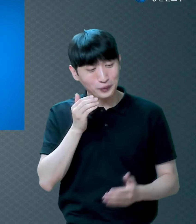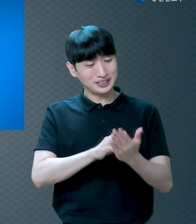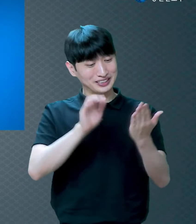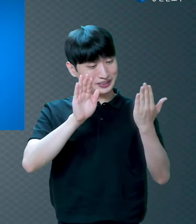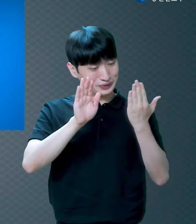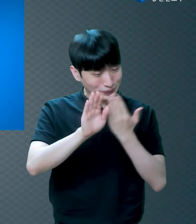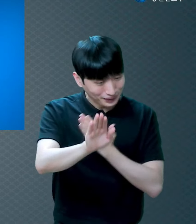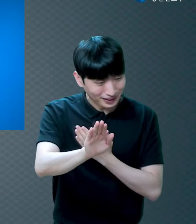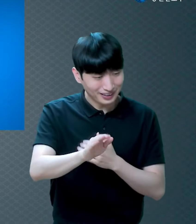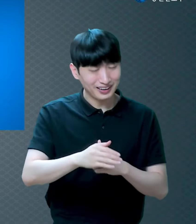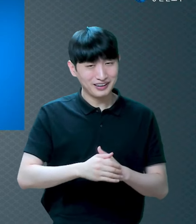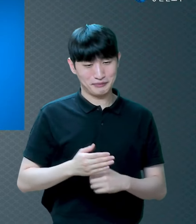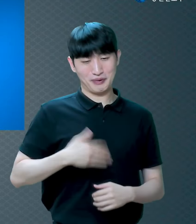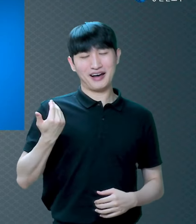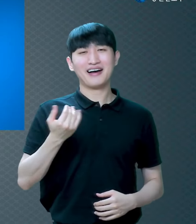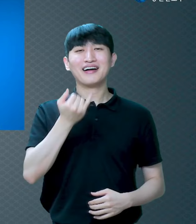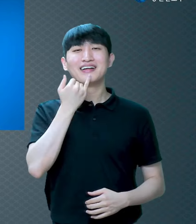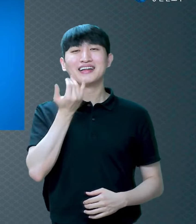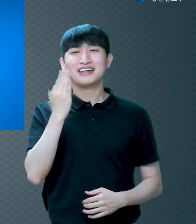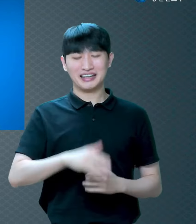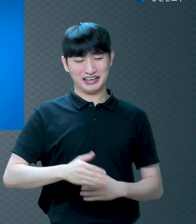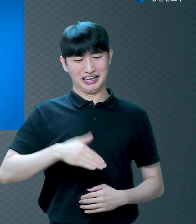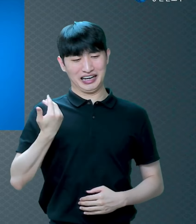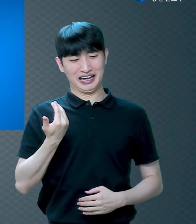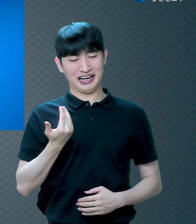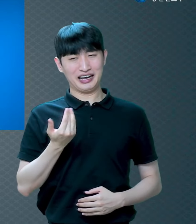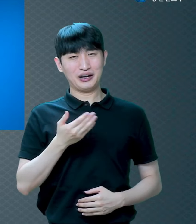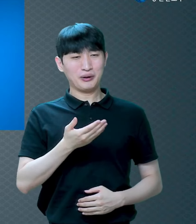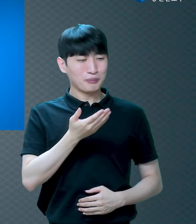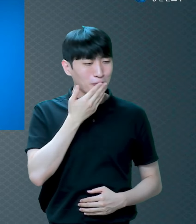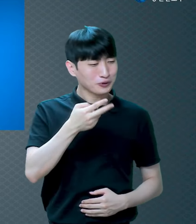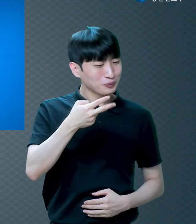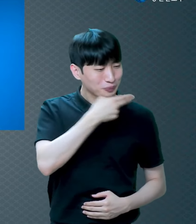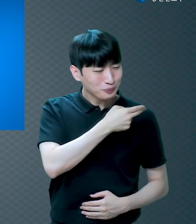구원이라고 하는 게 그렇습니다